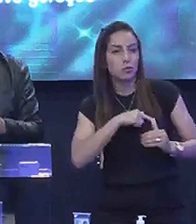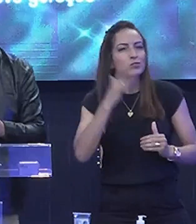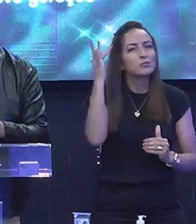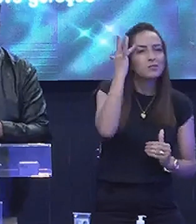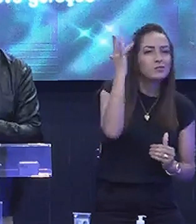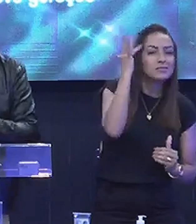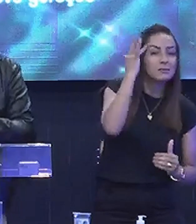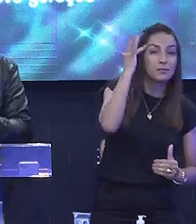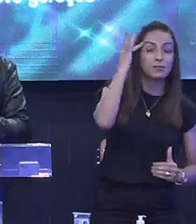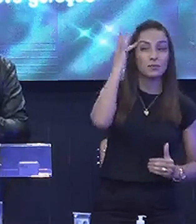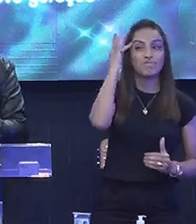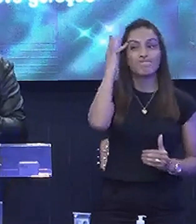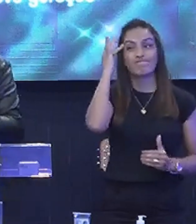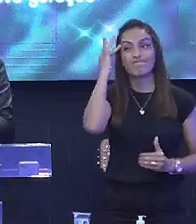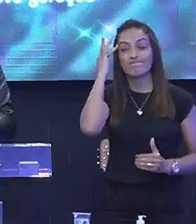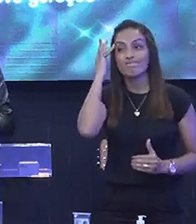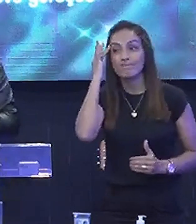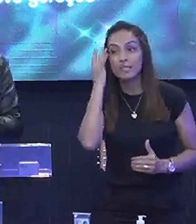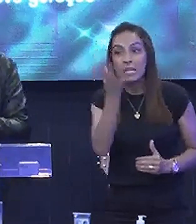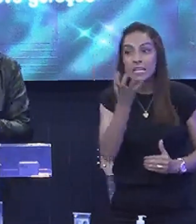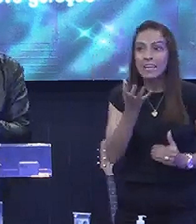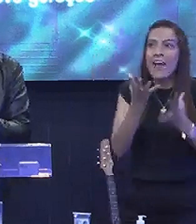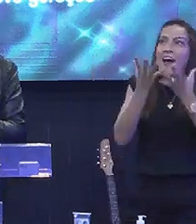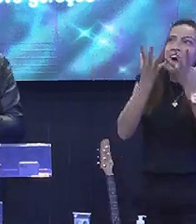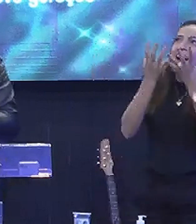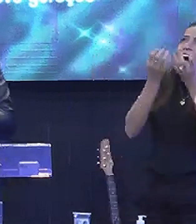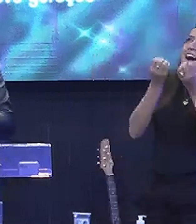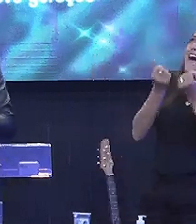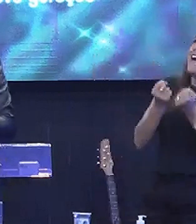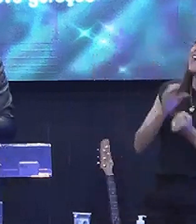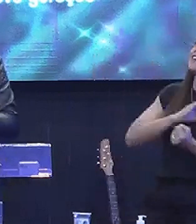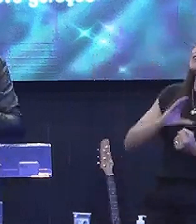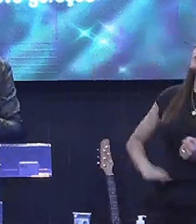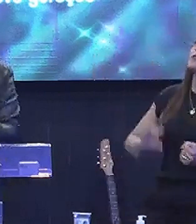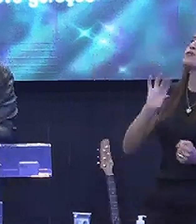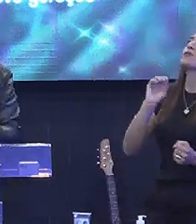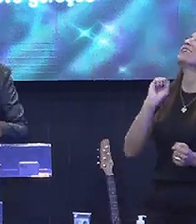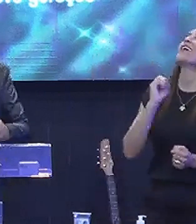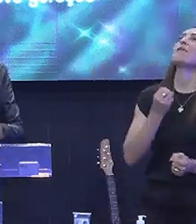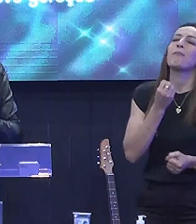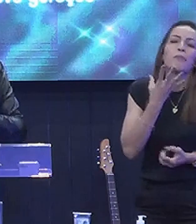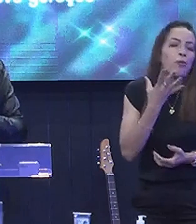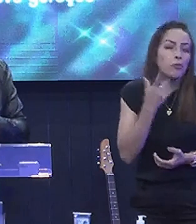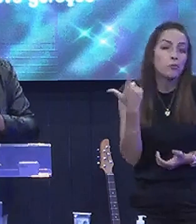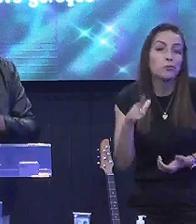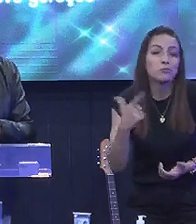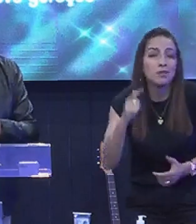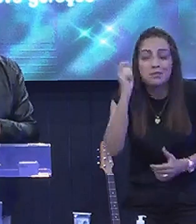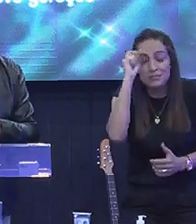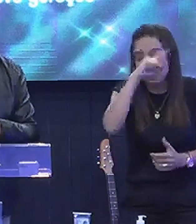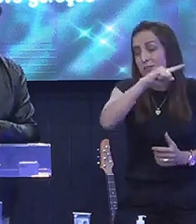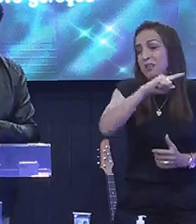amadurecimento A gente quer Receber de Cristo Só aquilo Que é bom Sem dificuldade